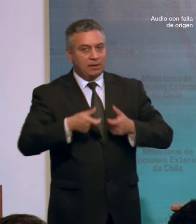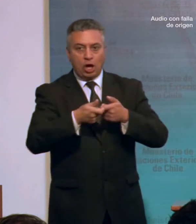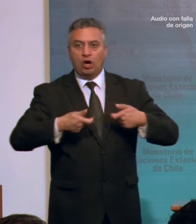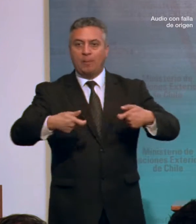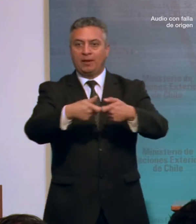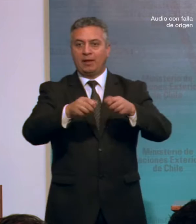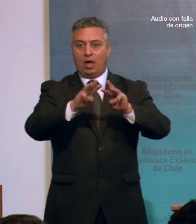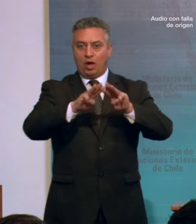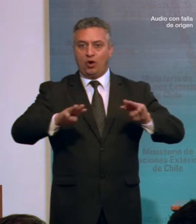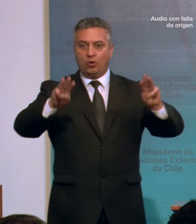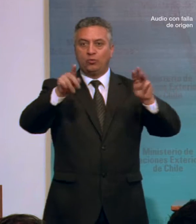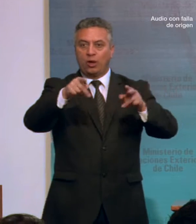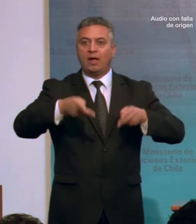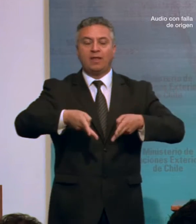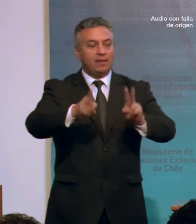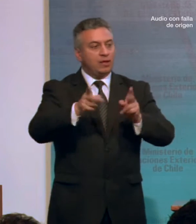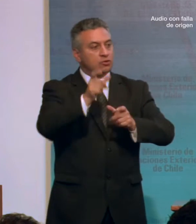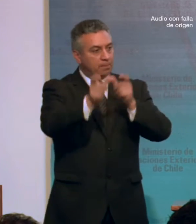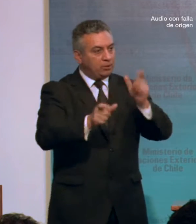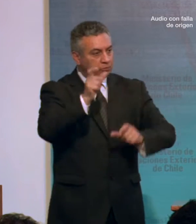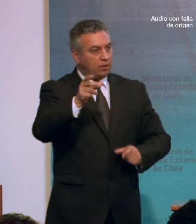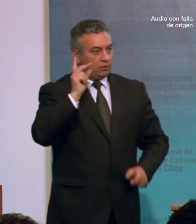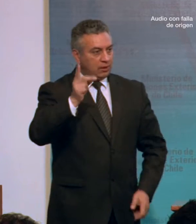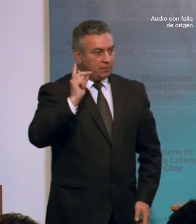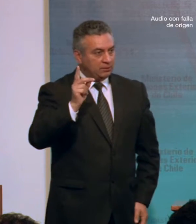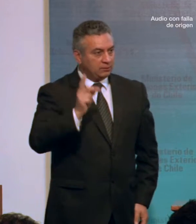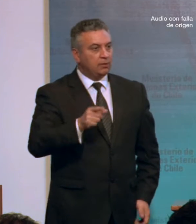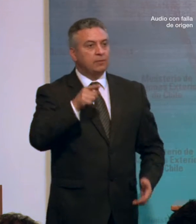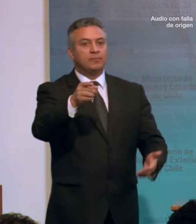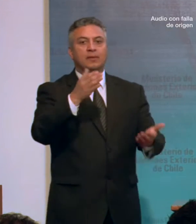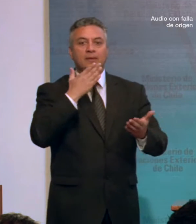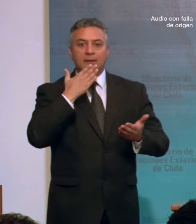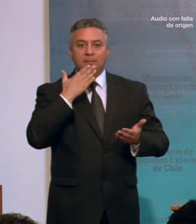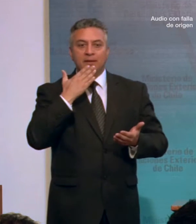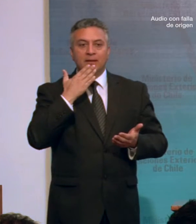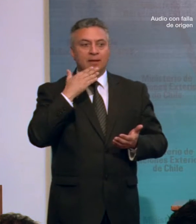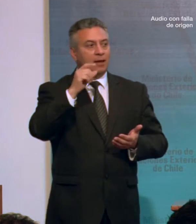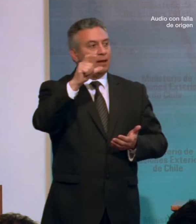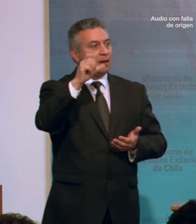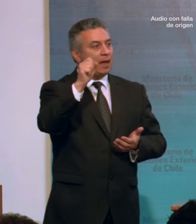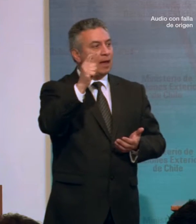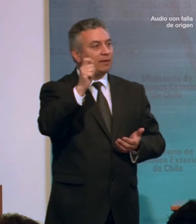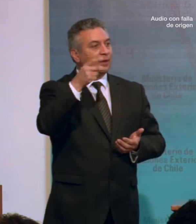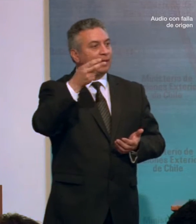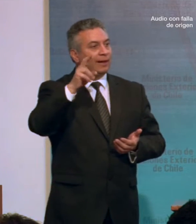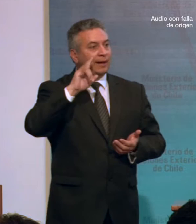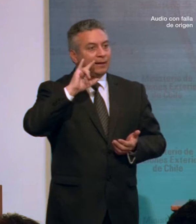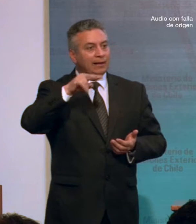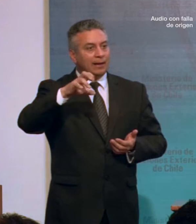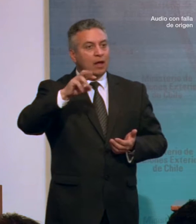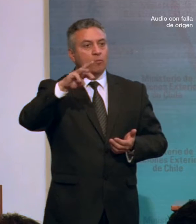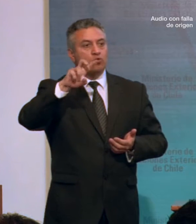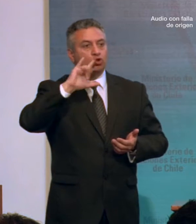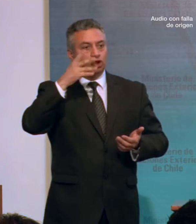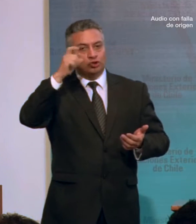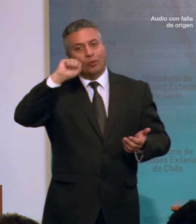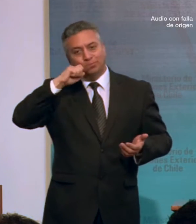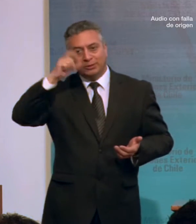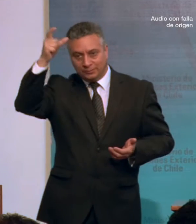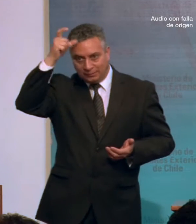sobre los Derechos de las Personas con Discapacidad, a Catherine Muñoz, presidenta de la Unión Nacional de Instituciones de Ciegos de Chile,